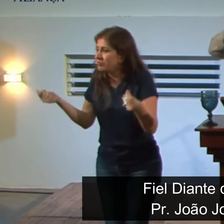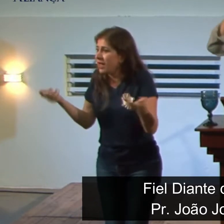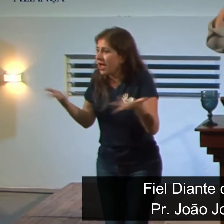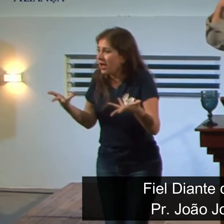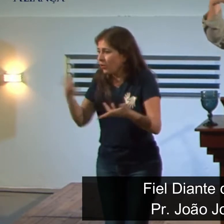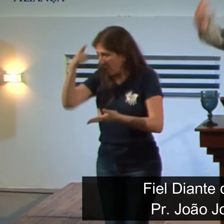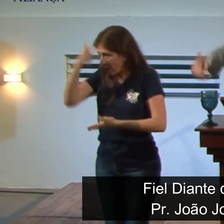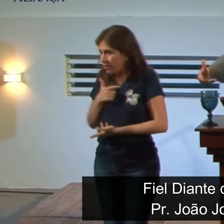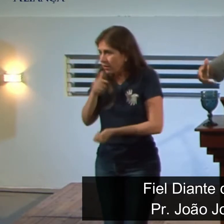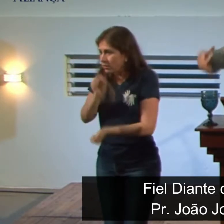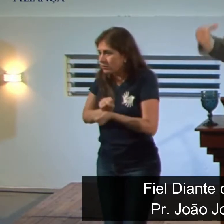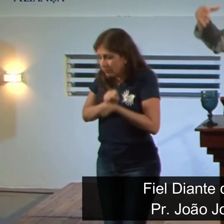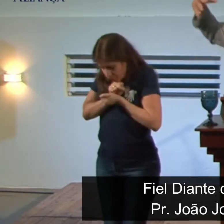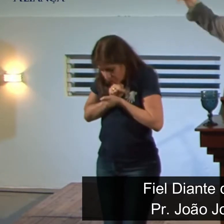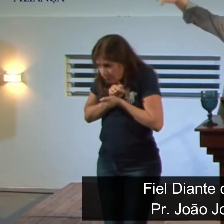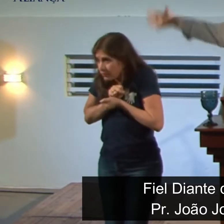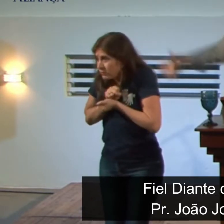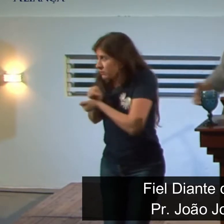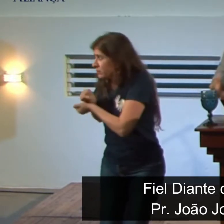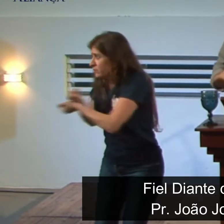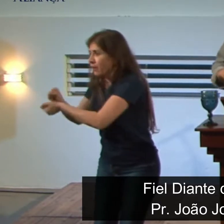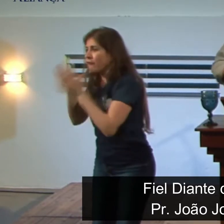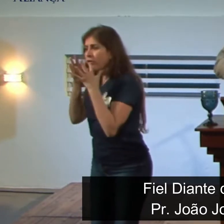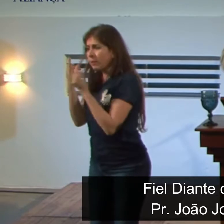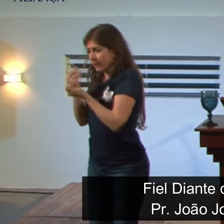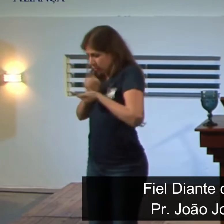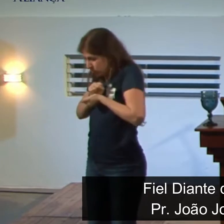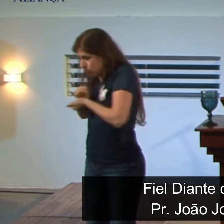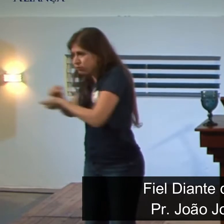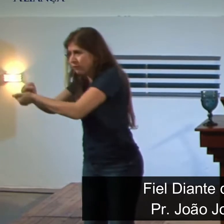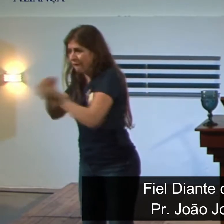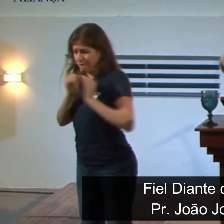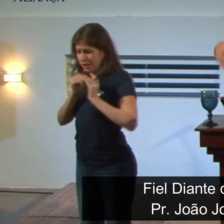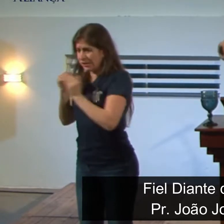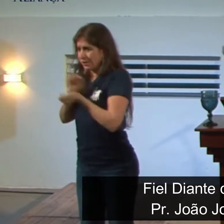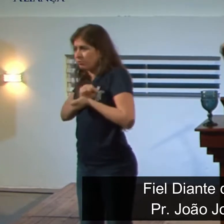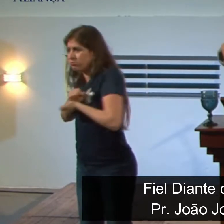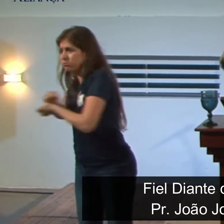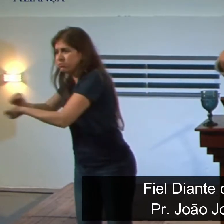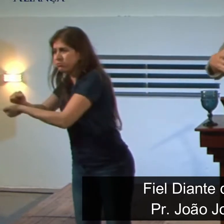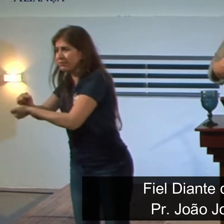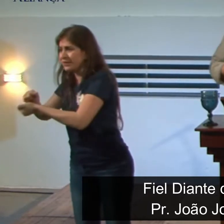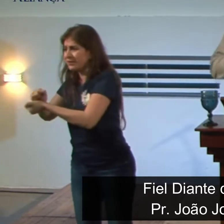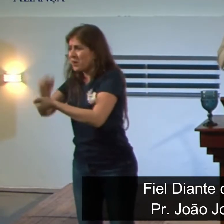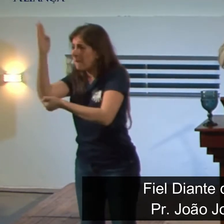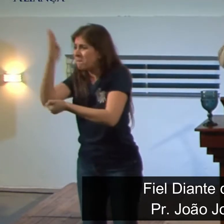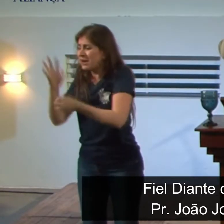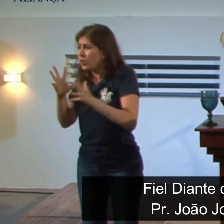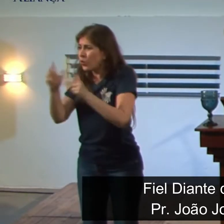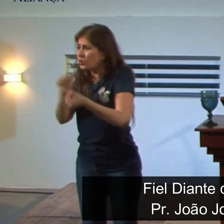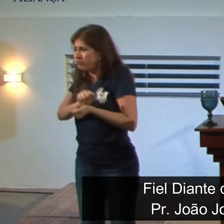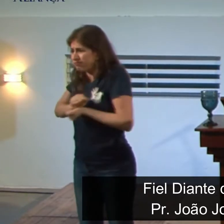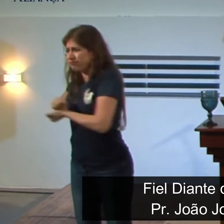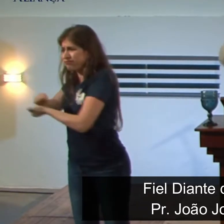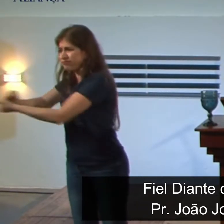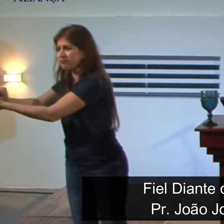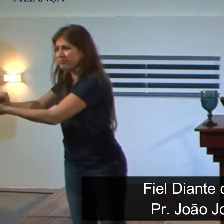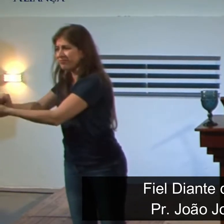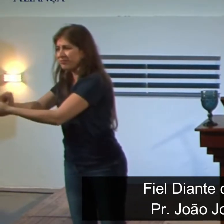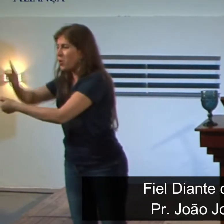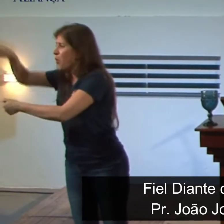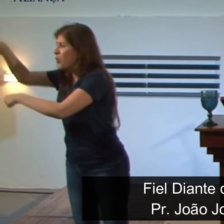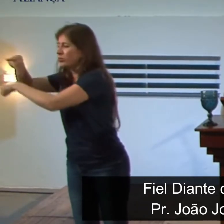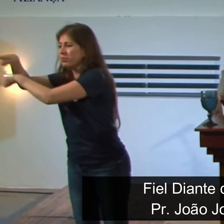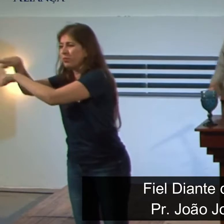agora é uma pessoa cativa, seus familiares são cativos, seus vizinhos são cativos, sua nação, você vai sair de sua nação e ser levado